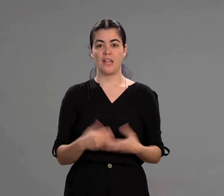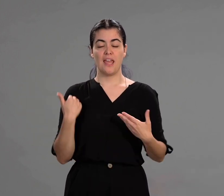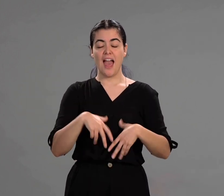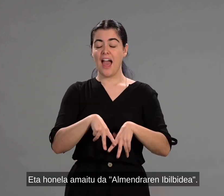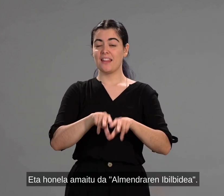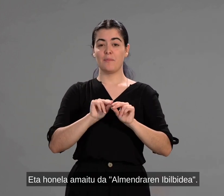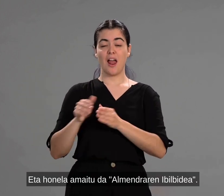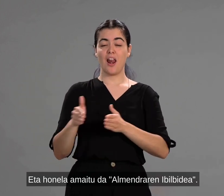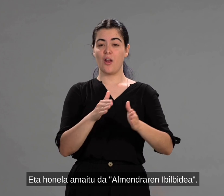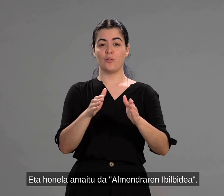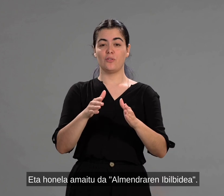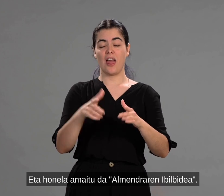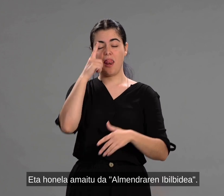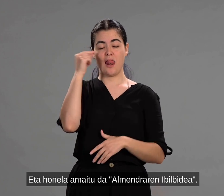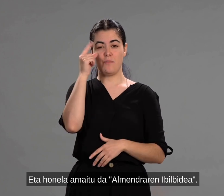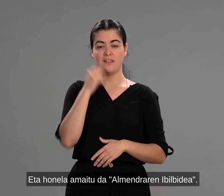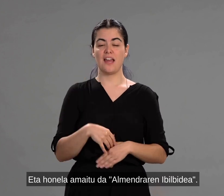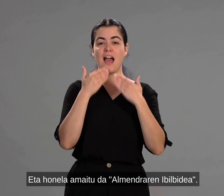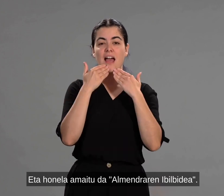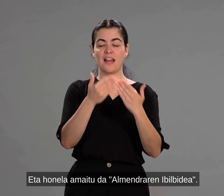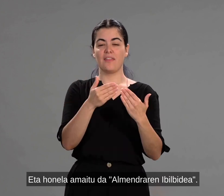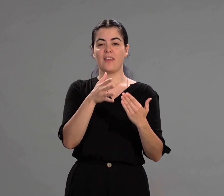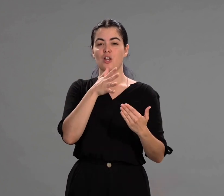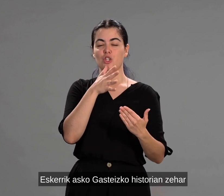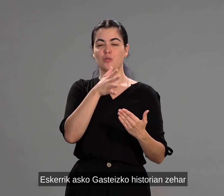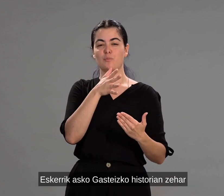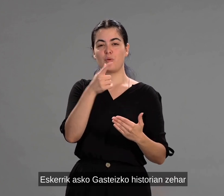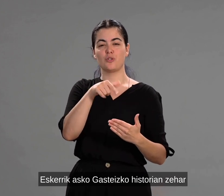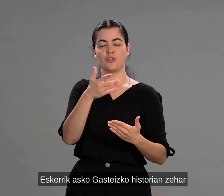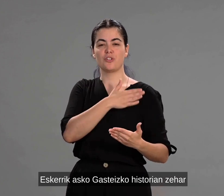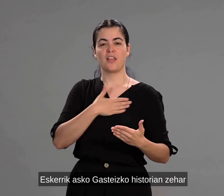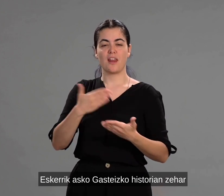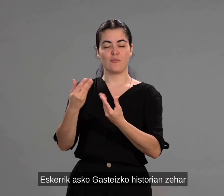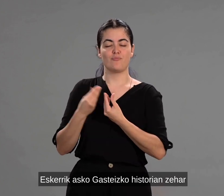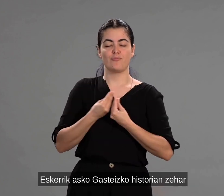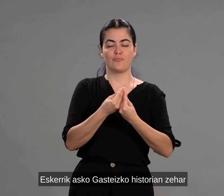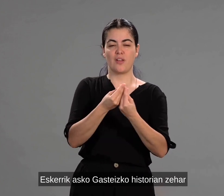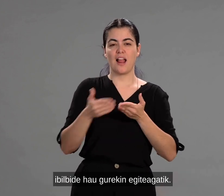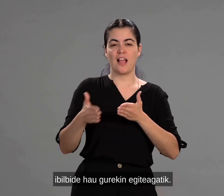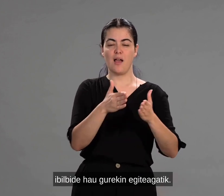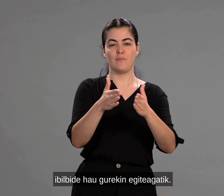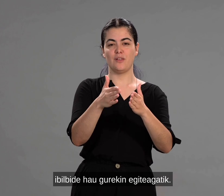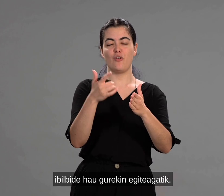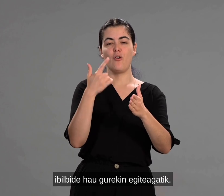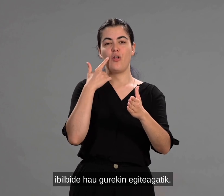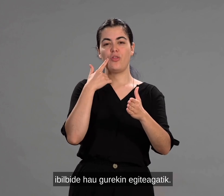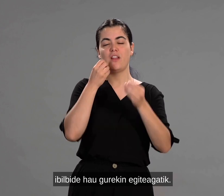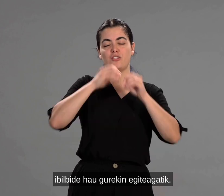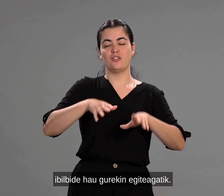eta honela amaitu da almendraren ibilbidea. Eskerrik asko gazteizko historian zehar ibilbideau gurekin egite